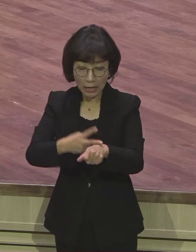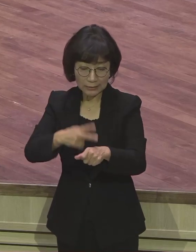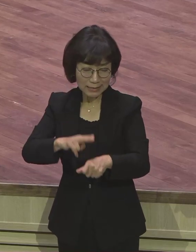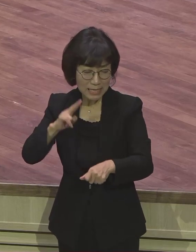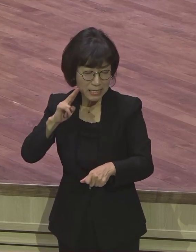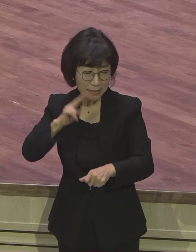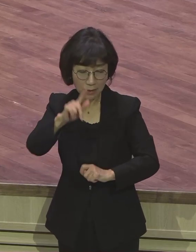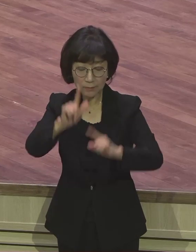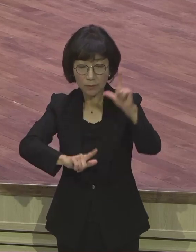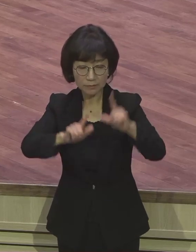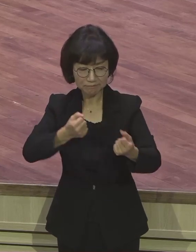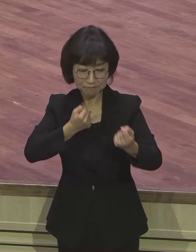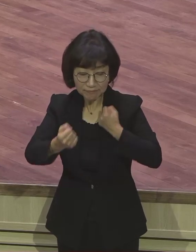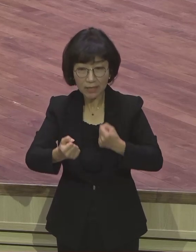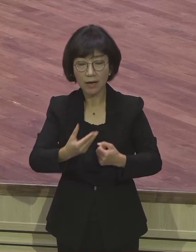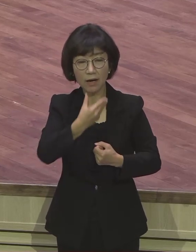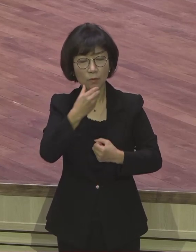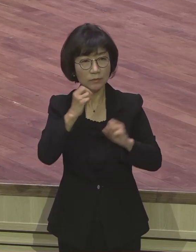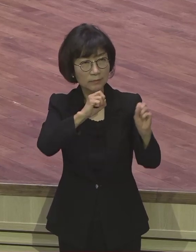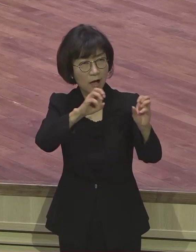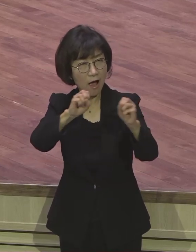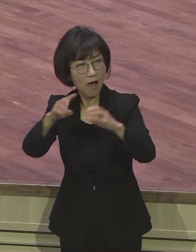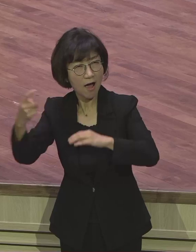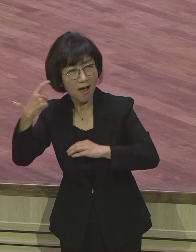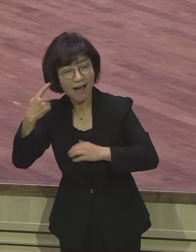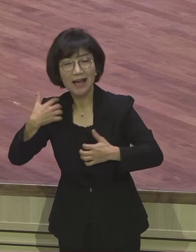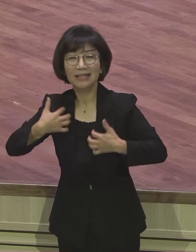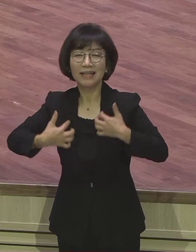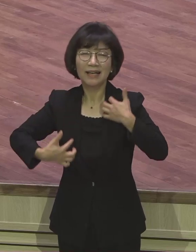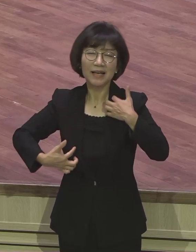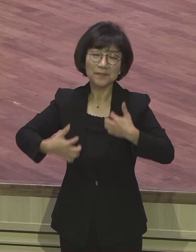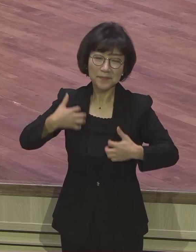복음 전파 때문에 기뻄을 잃지 않았다.